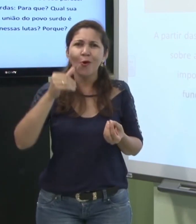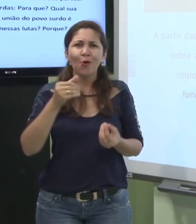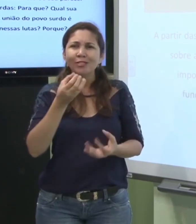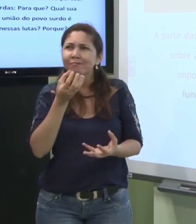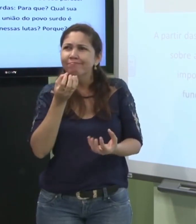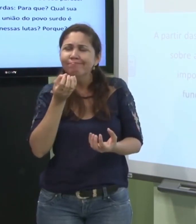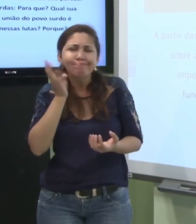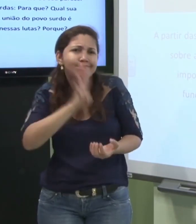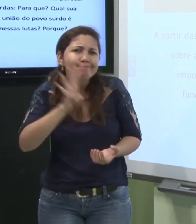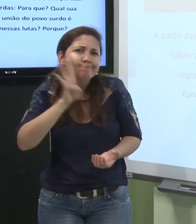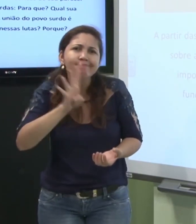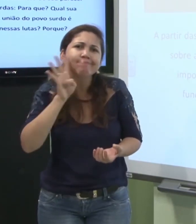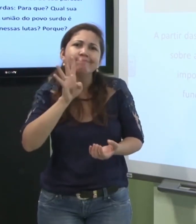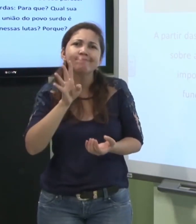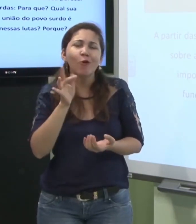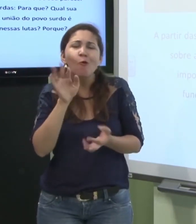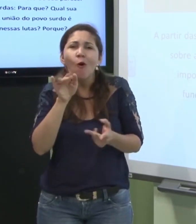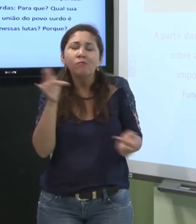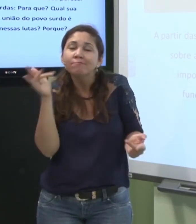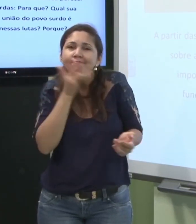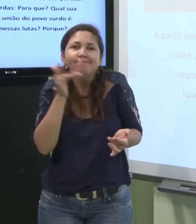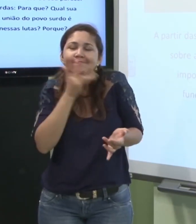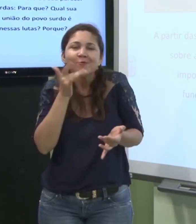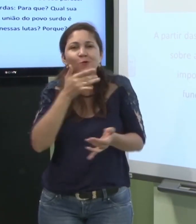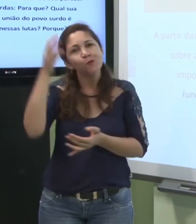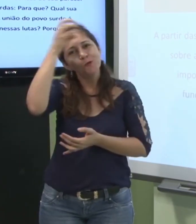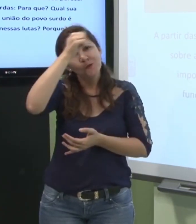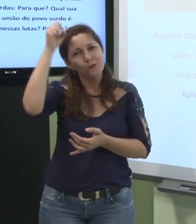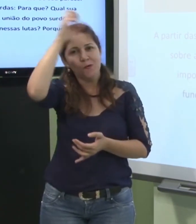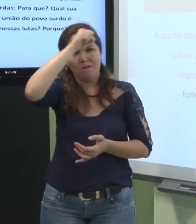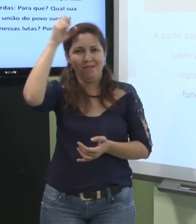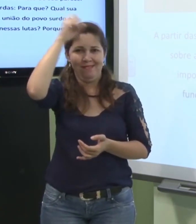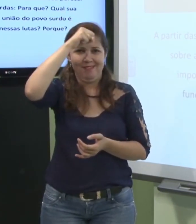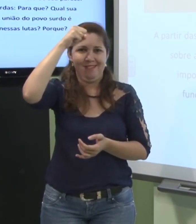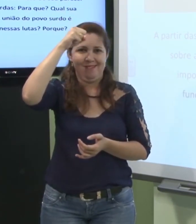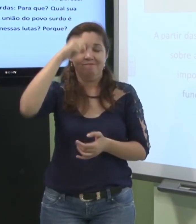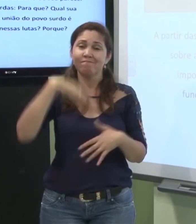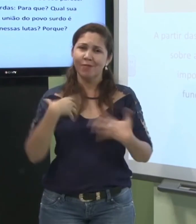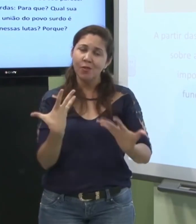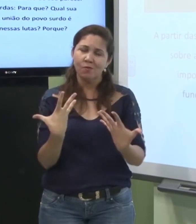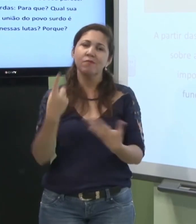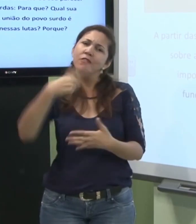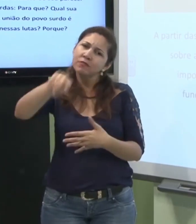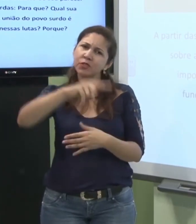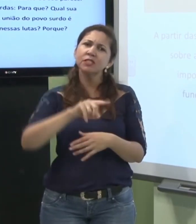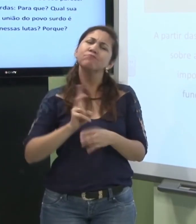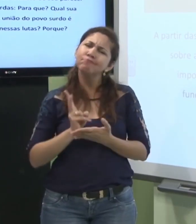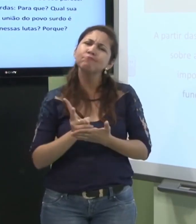como é legal e gostoso aprender sobre o mundo surdo que vocês não parem